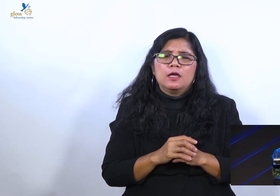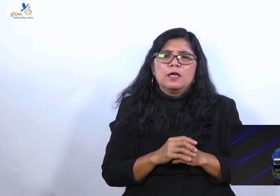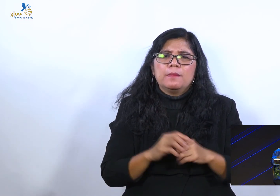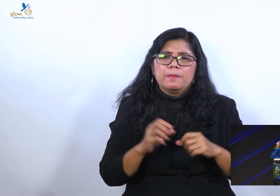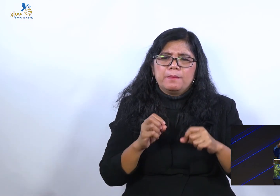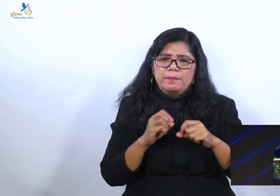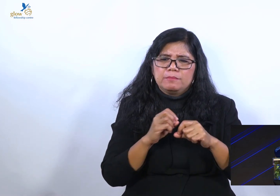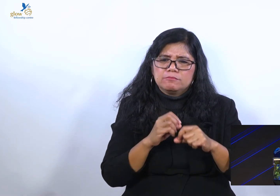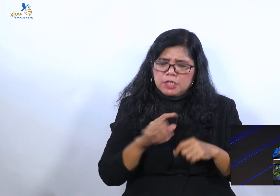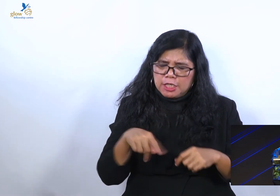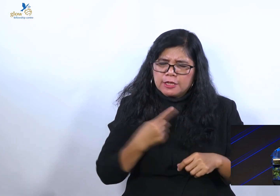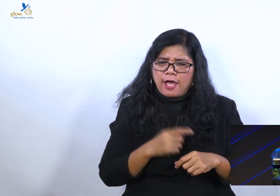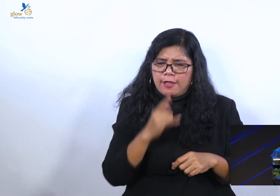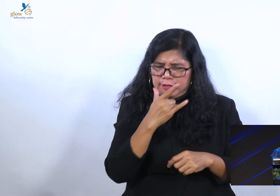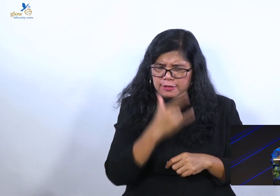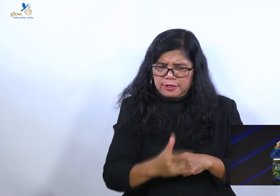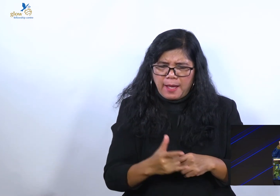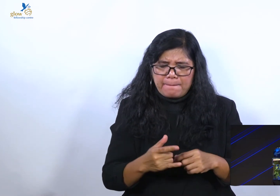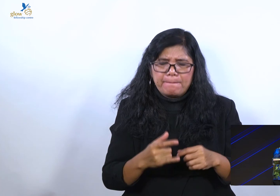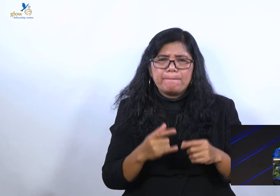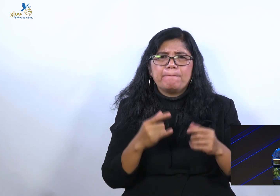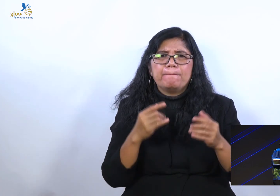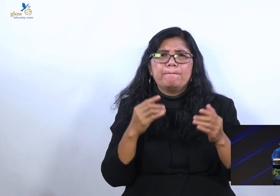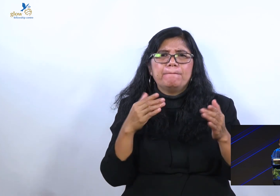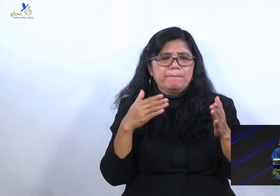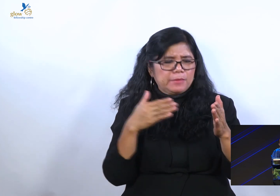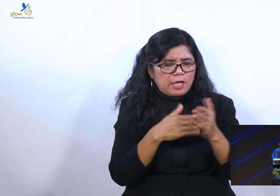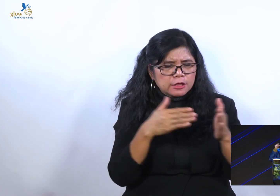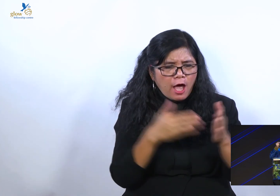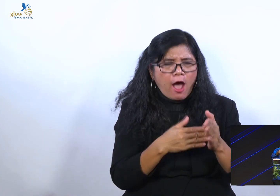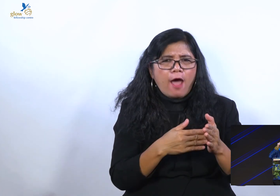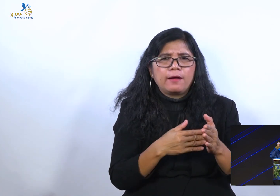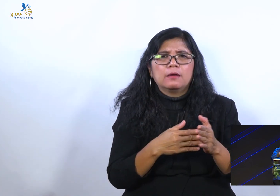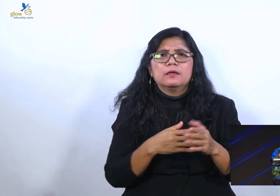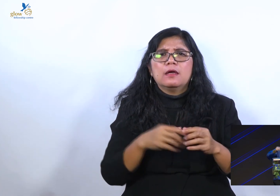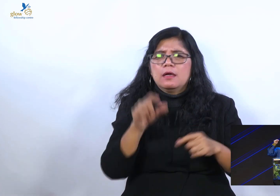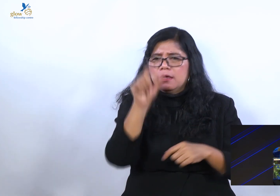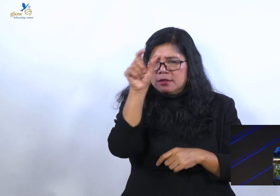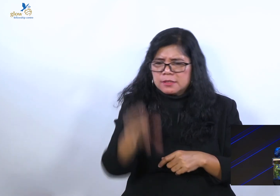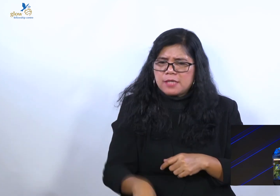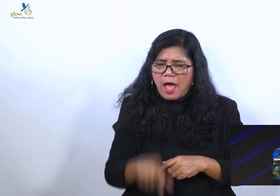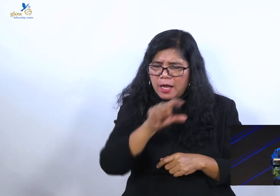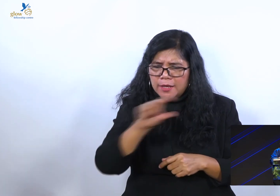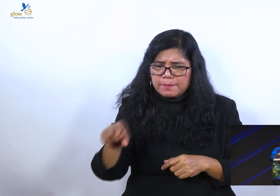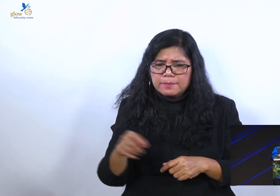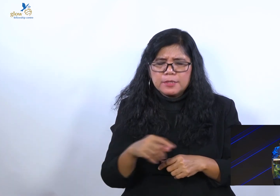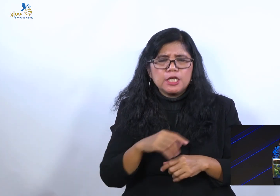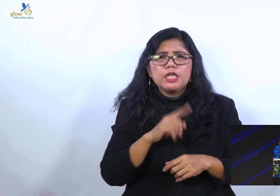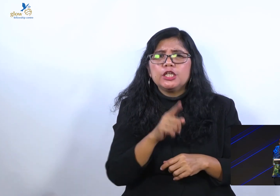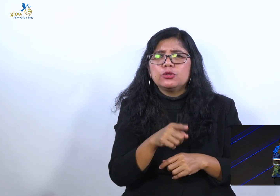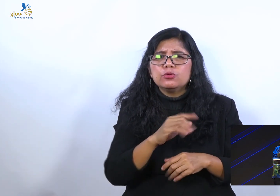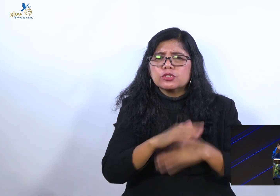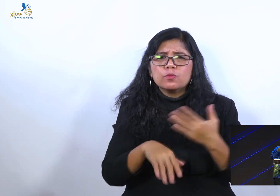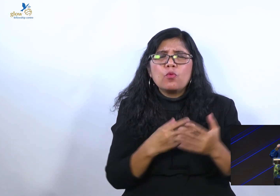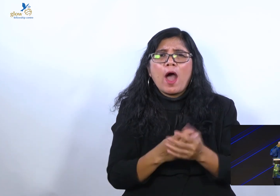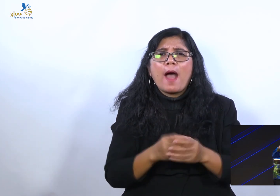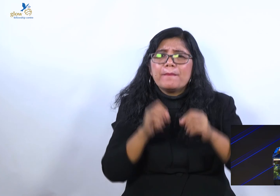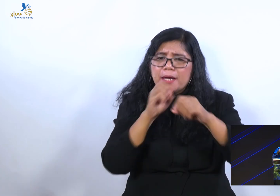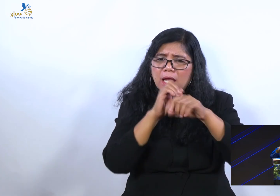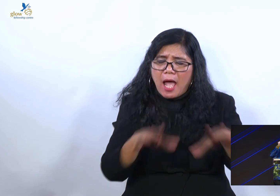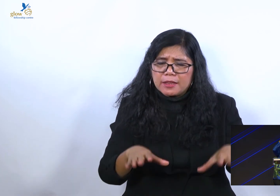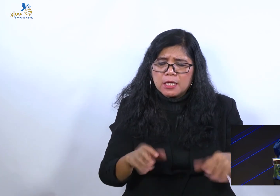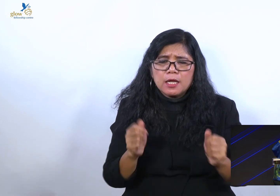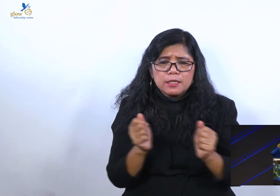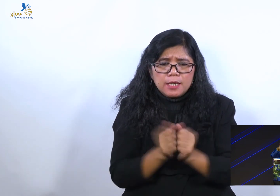Kita tidak akan menghadapi salib. Salib adalah berkat. Tantangan adalah berkat. Disakiti dan lukai orang itu adalah berkat. Karena lewat semuanya kita